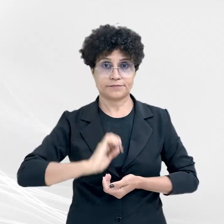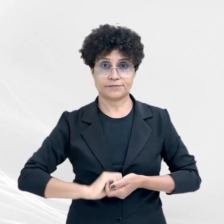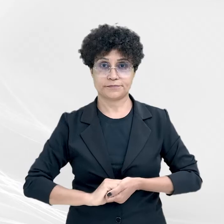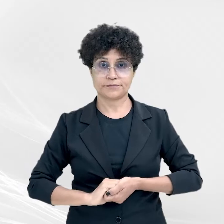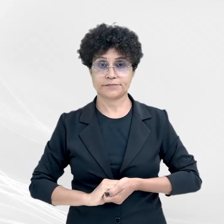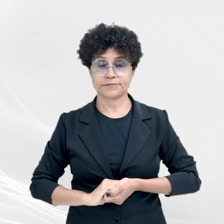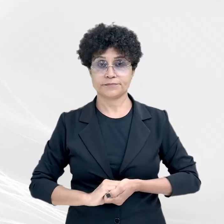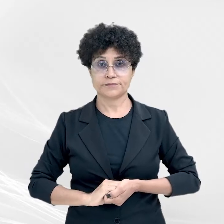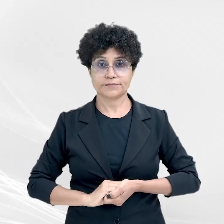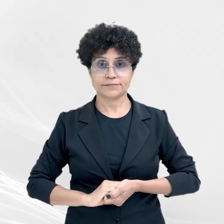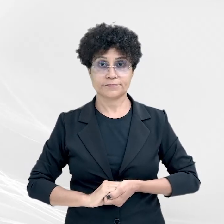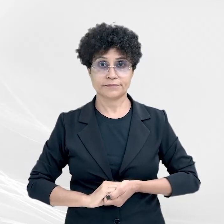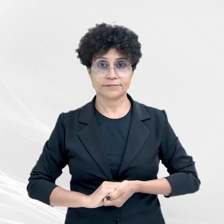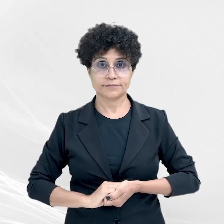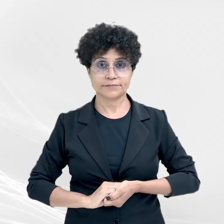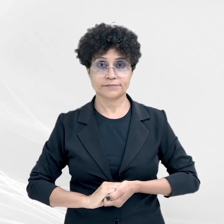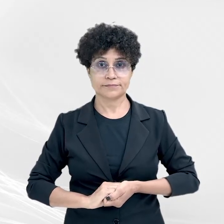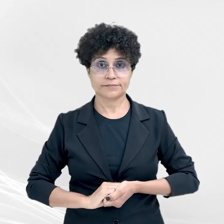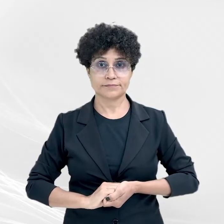de Mato Grosso.